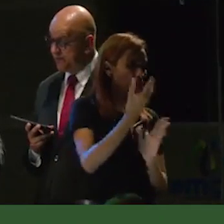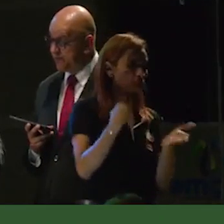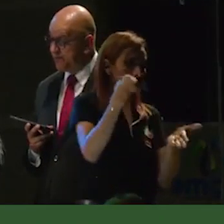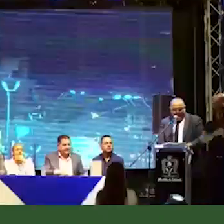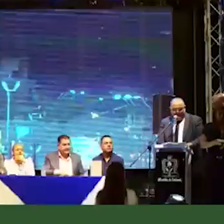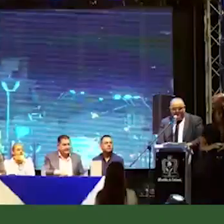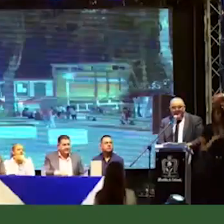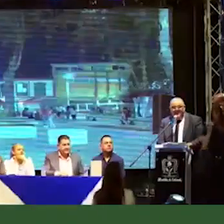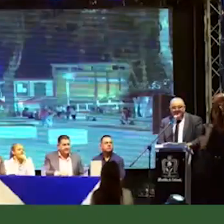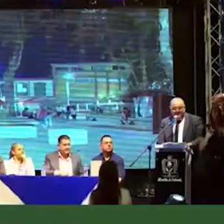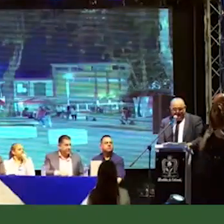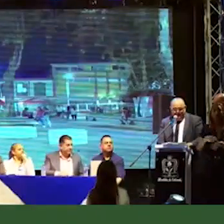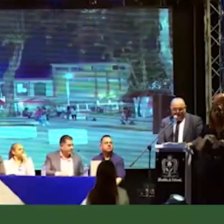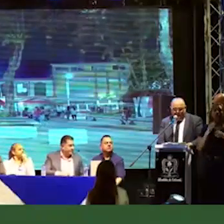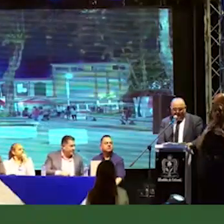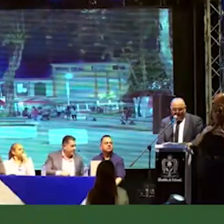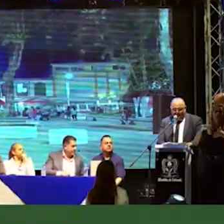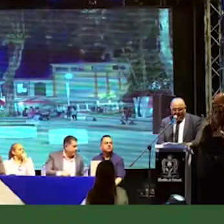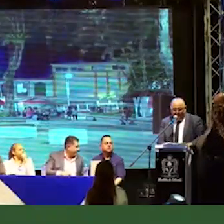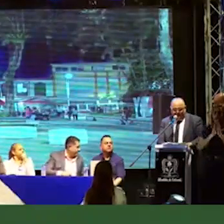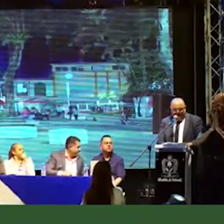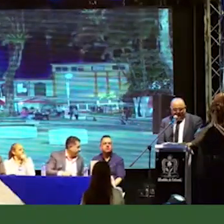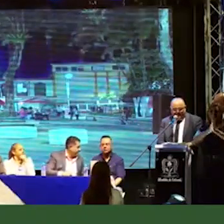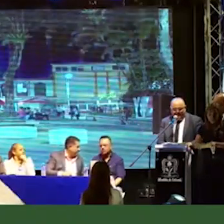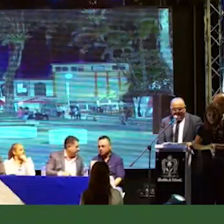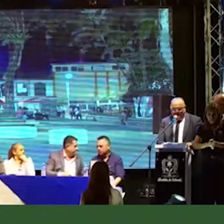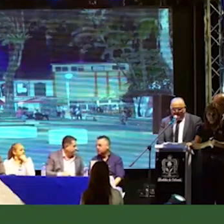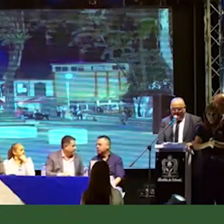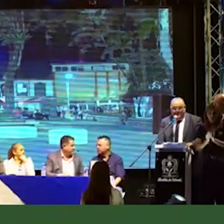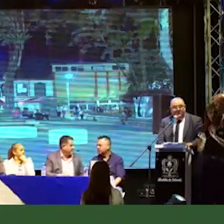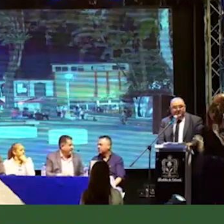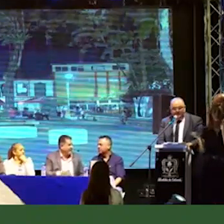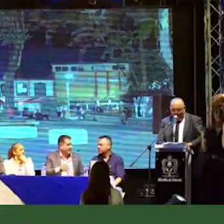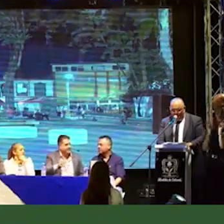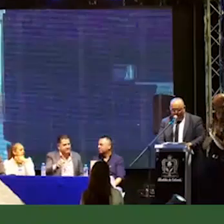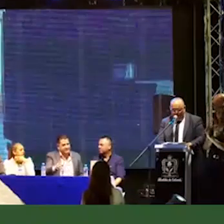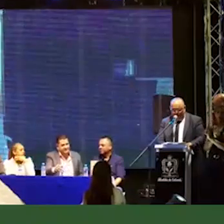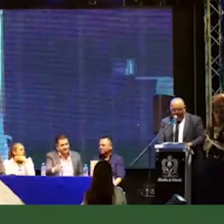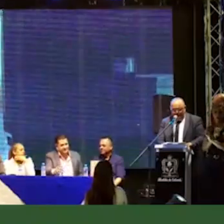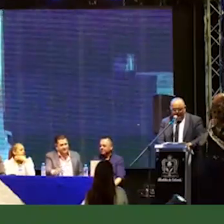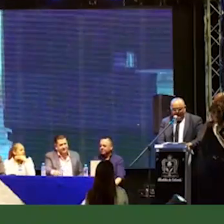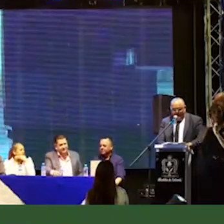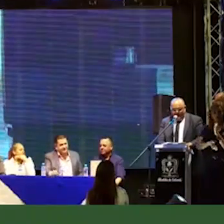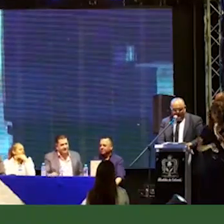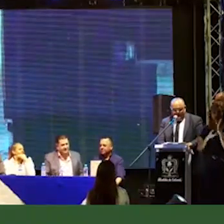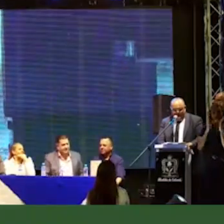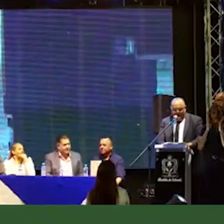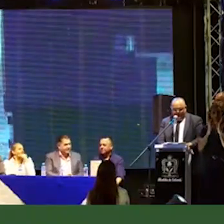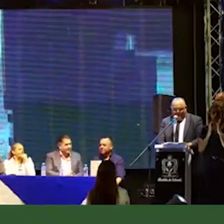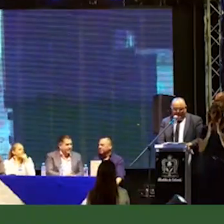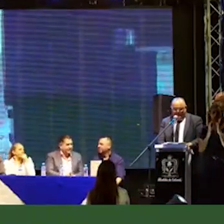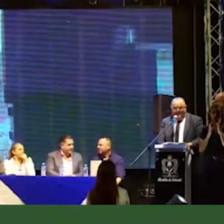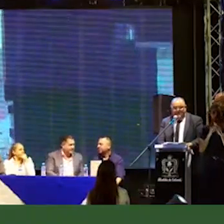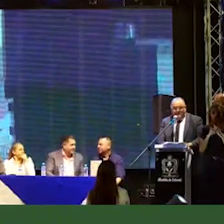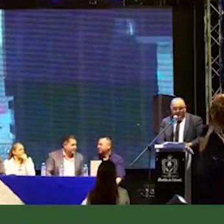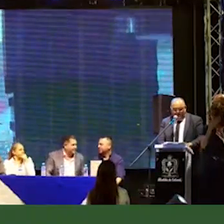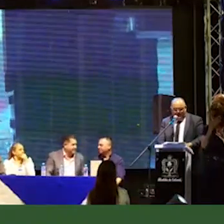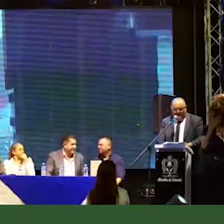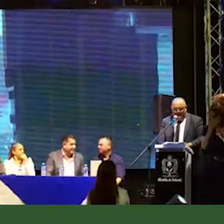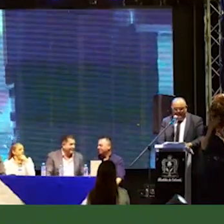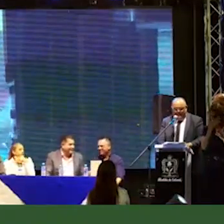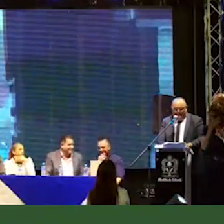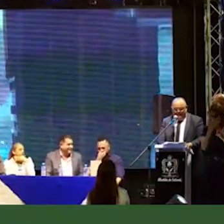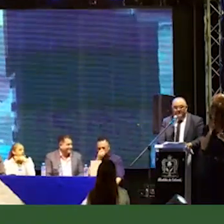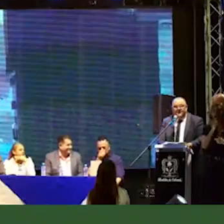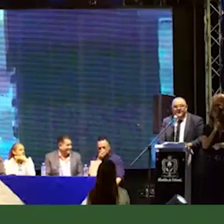Calarqueños, a partir del mes de diciembre de 2022 se verán reflejadas en la facturación de los servicios públicos domiciliarios de acueducto